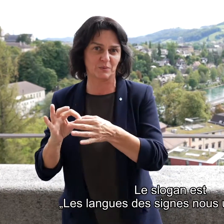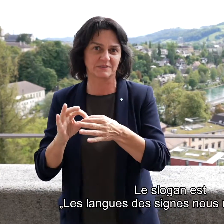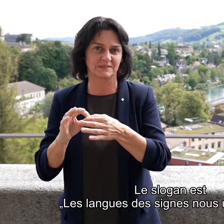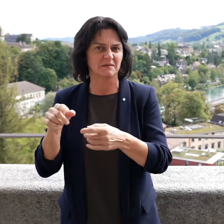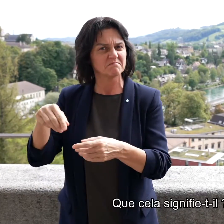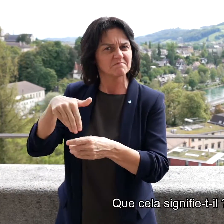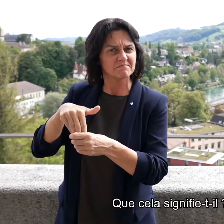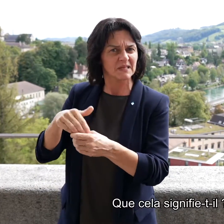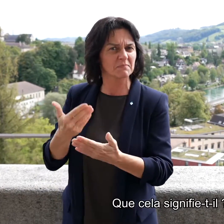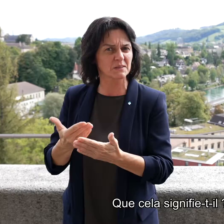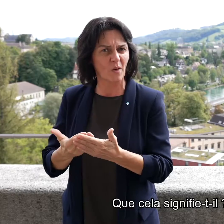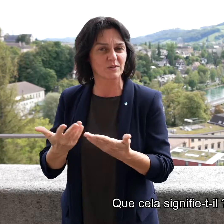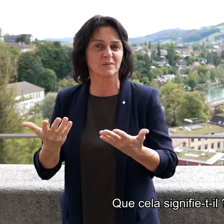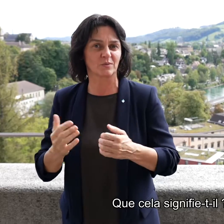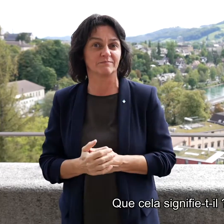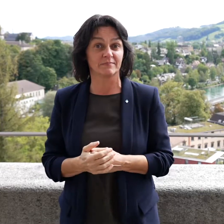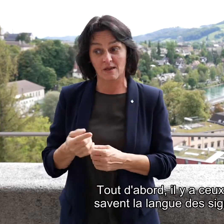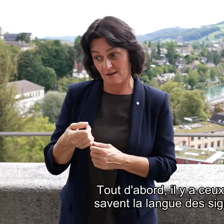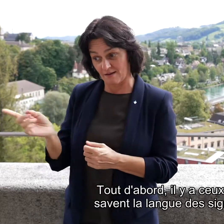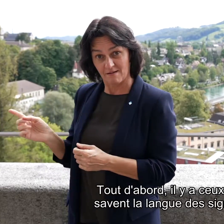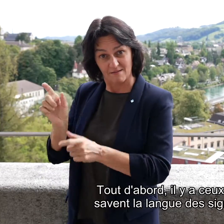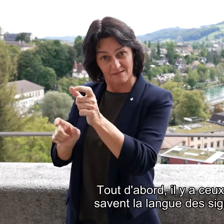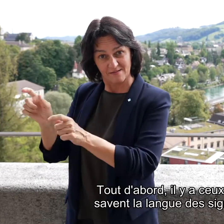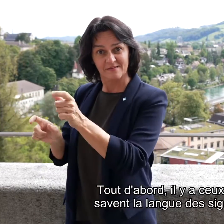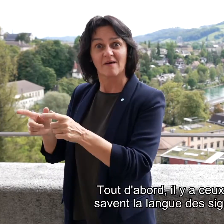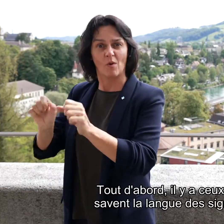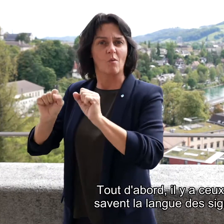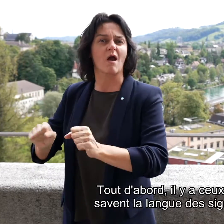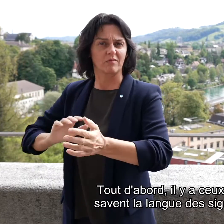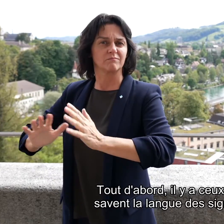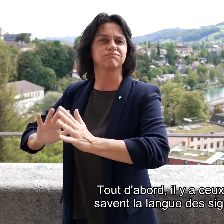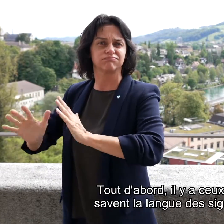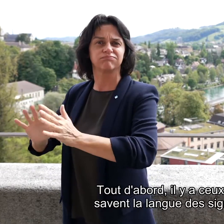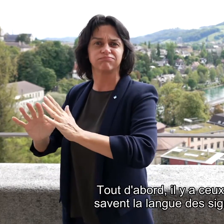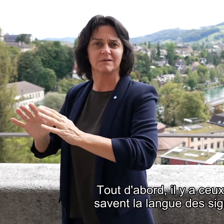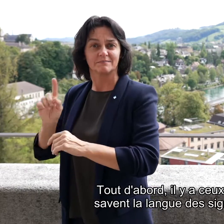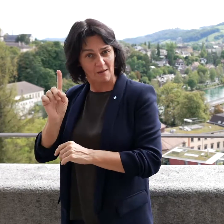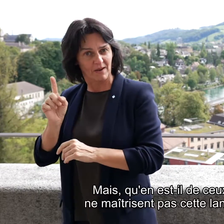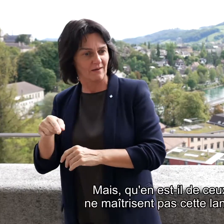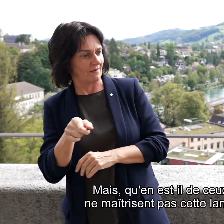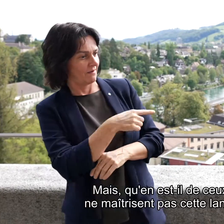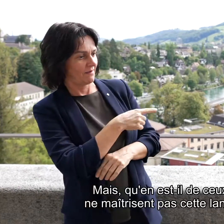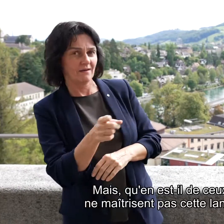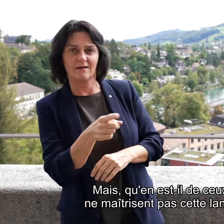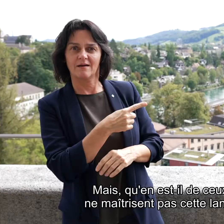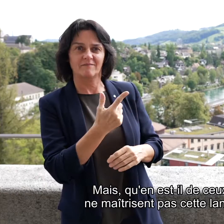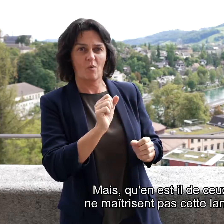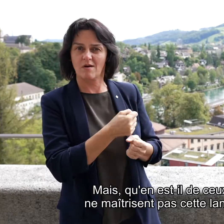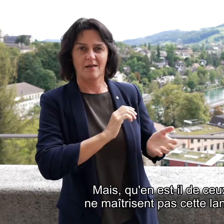uns. Was ist damit gemeint? Einerseits sind da diejenigen, die Gebärden können. Aber was ist mit jenen, die diese Sprache nicht